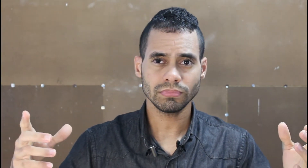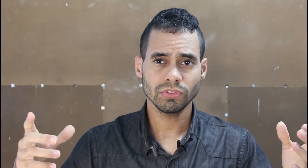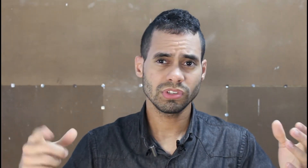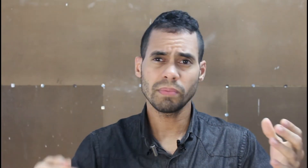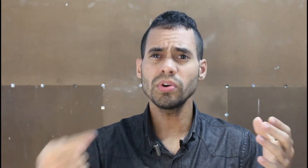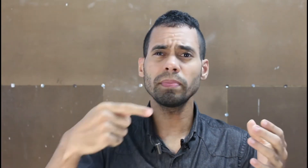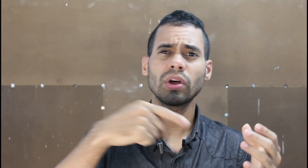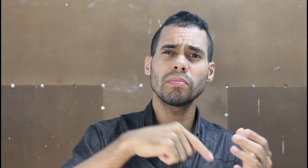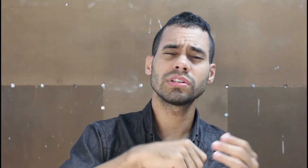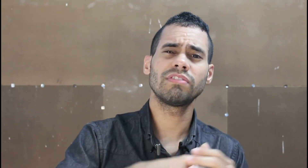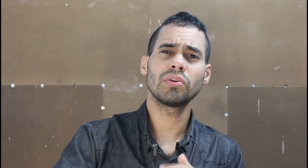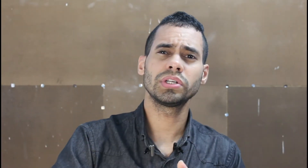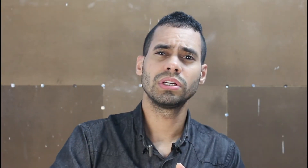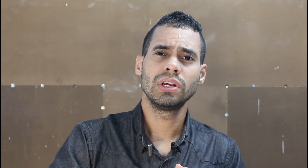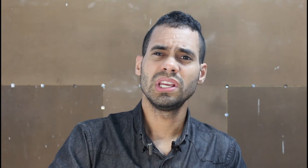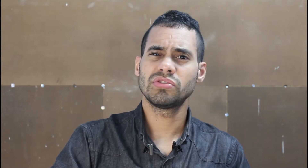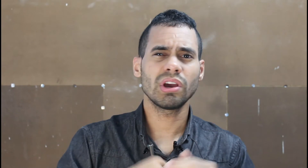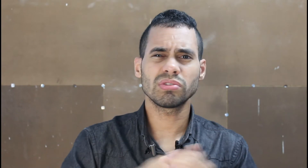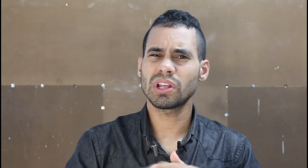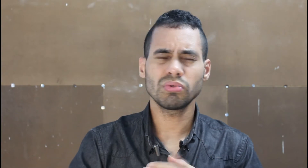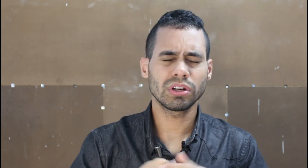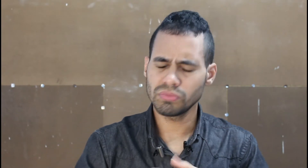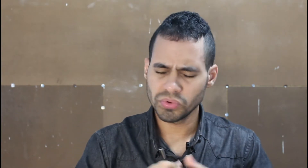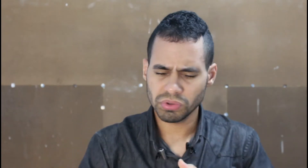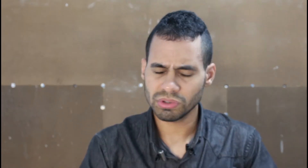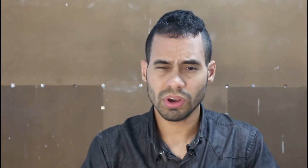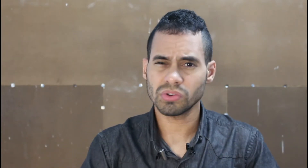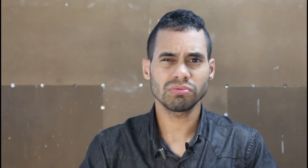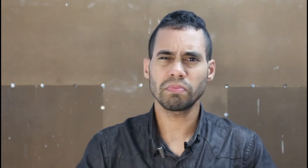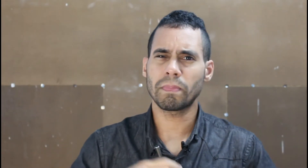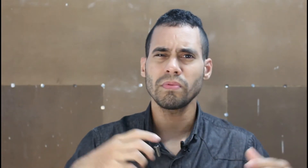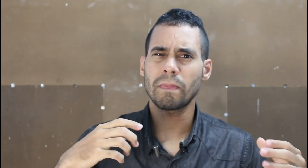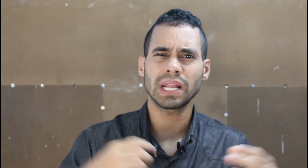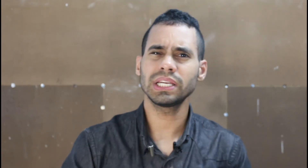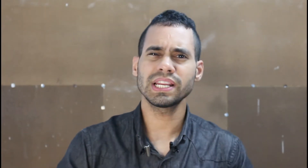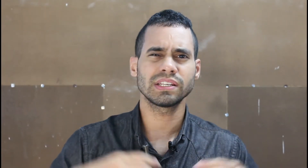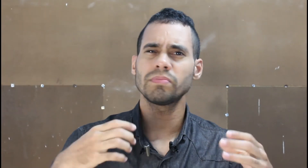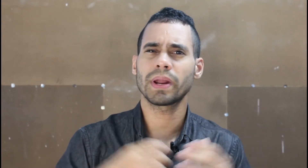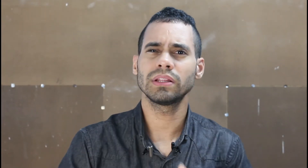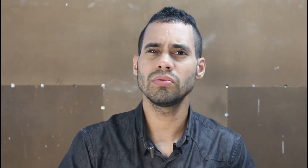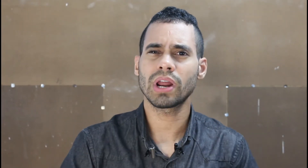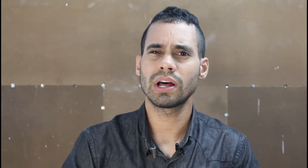Você abriu capital na bolsa de valores e seu negócio está lucrando muito. Seu negócio não para de crescer, não para de lucrar.